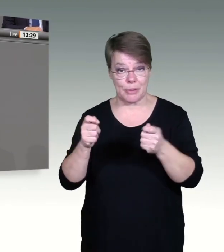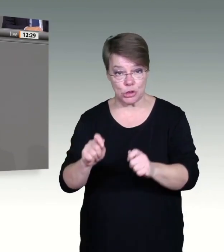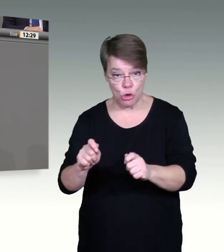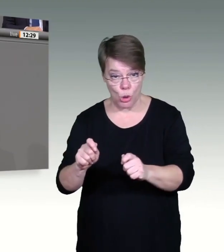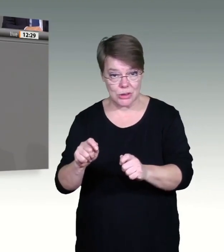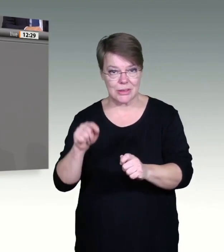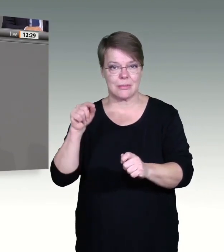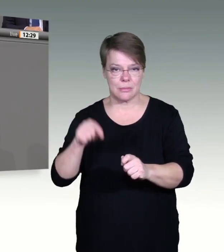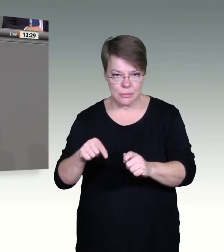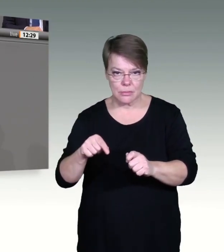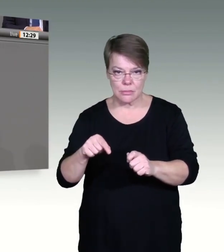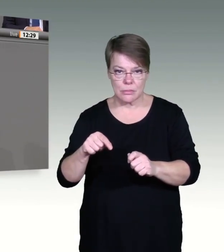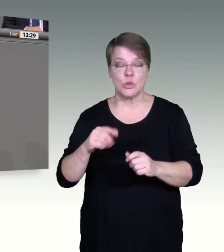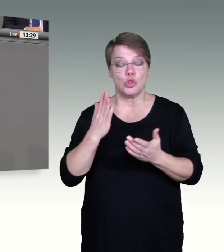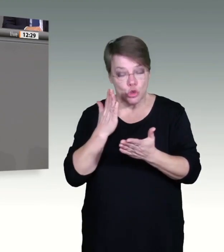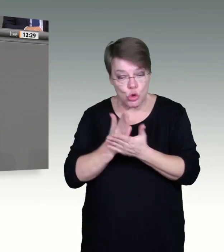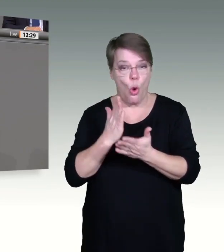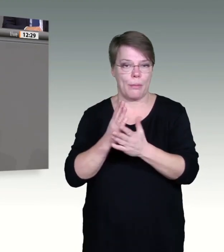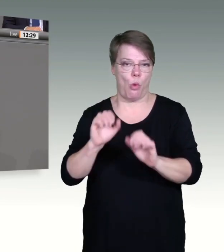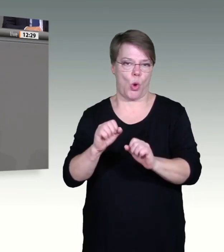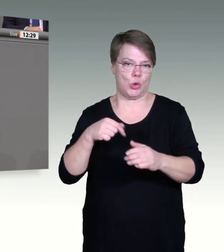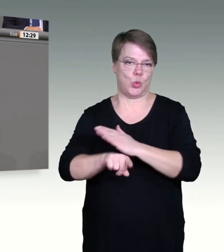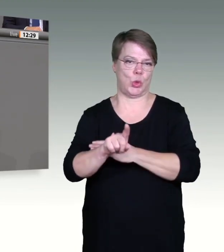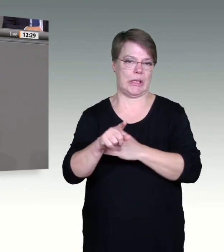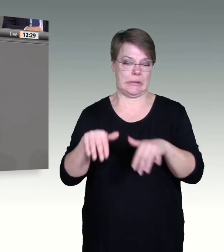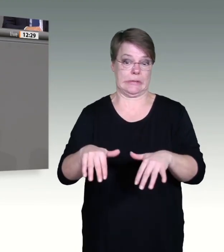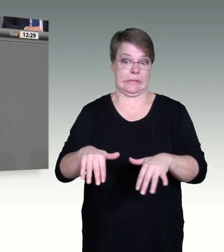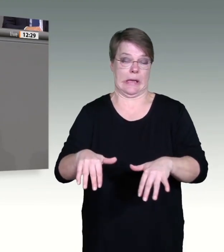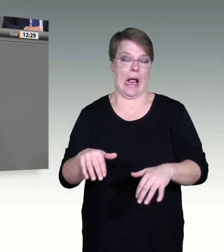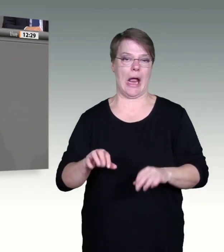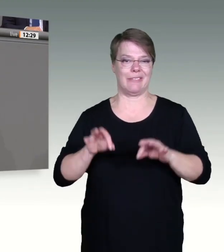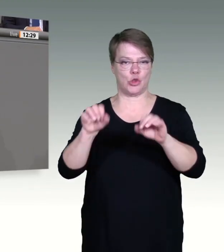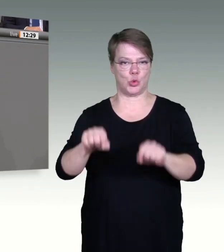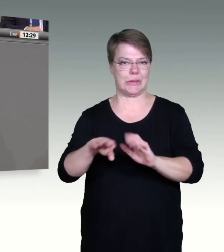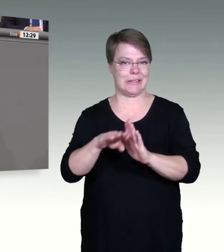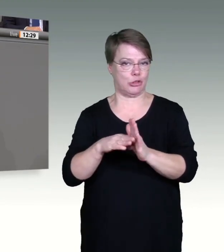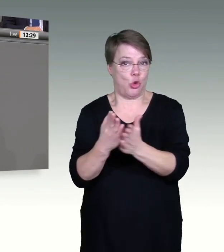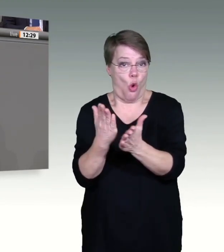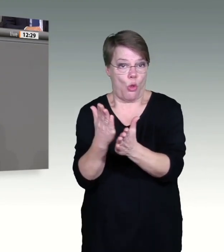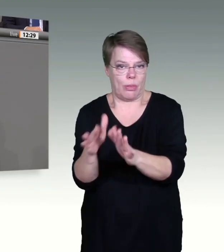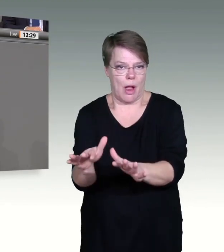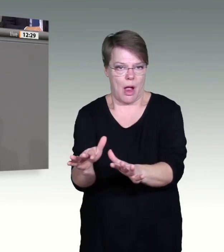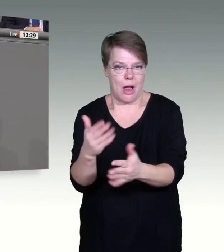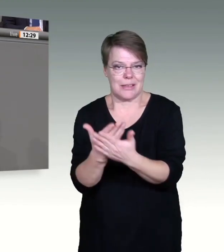peinlich. Sie zünden mal wieder Nebelkerzen hier und gehen am Thema vorbei.